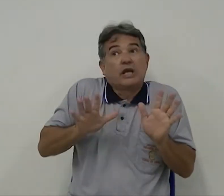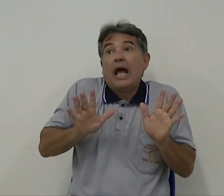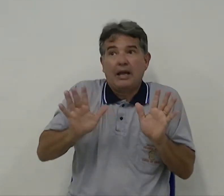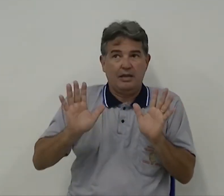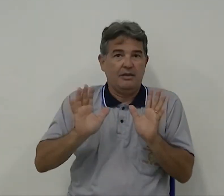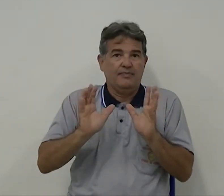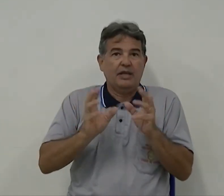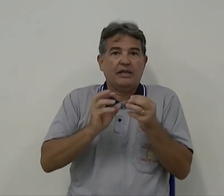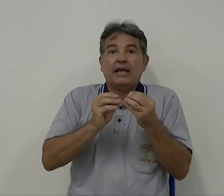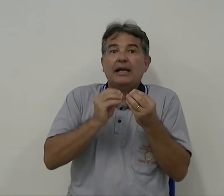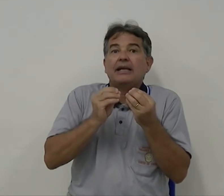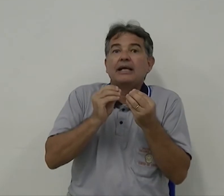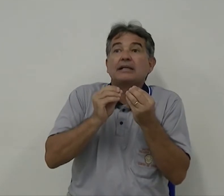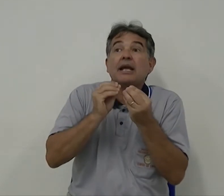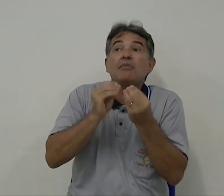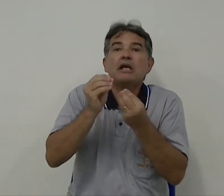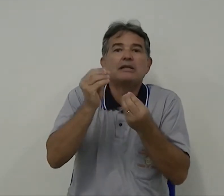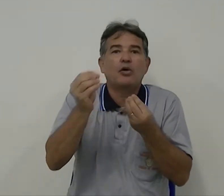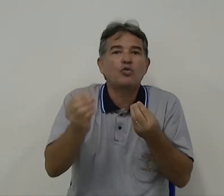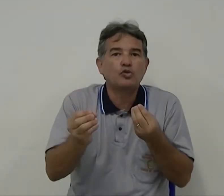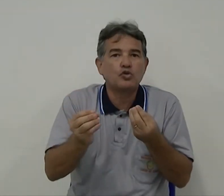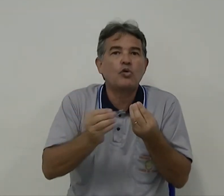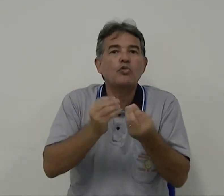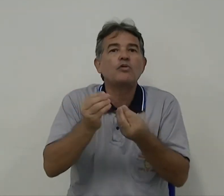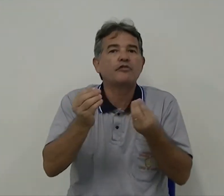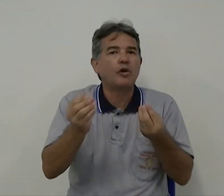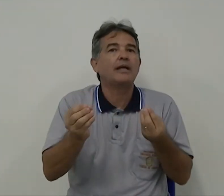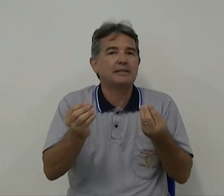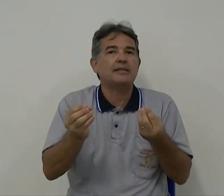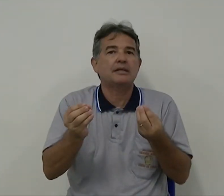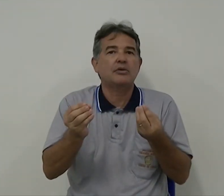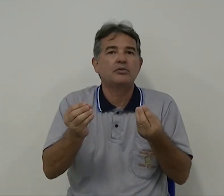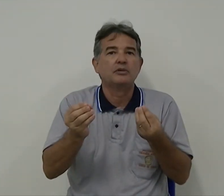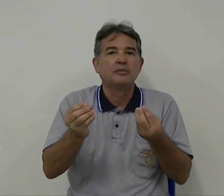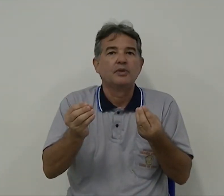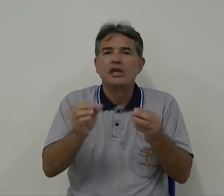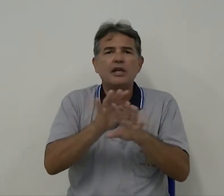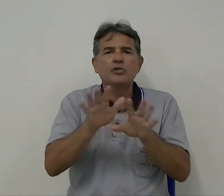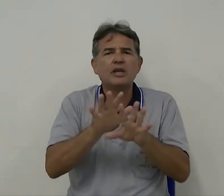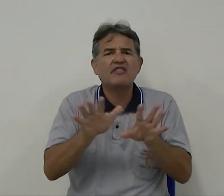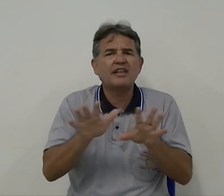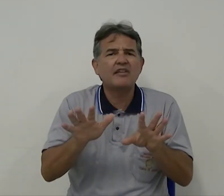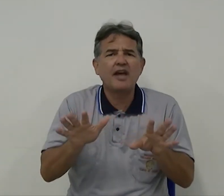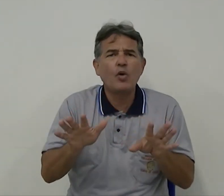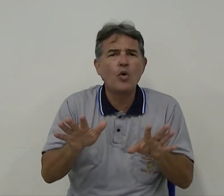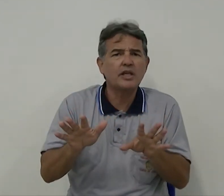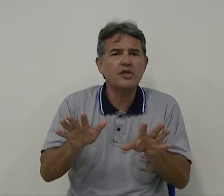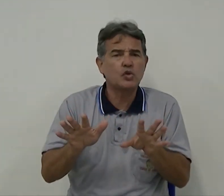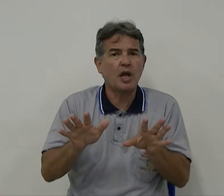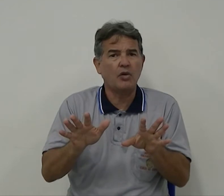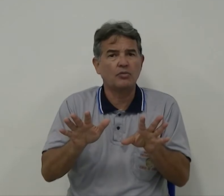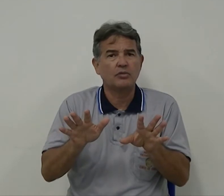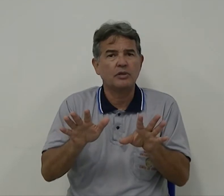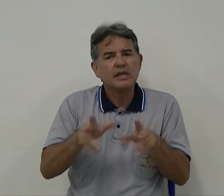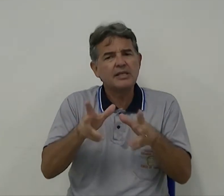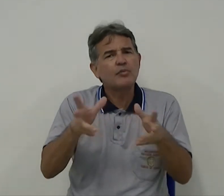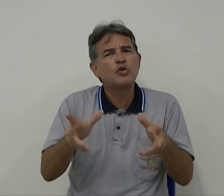É aquela criança que emite algum som, alguma vocalização e que não teve a ter vergonha disso não. Isso é muito